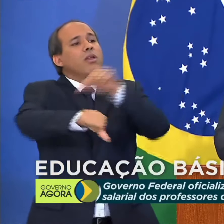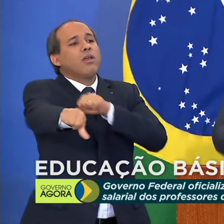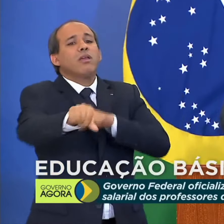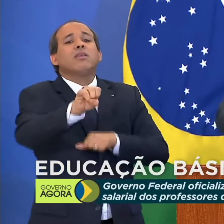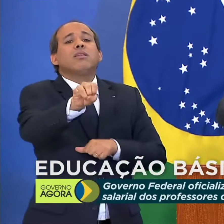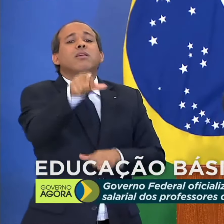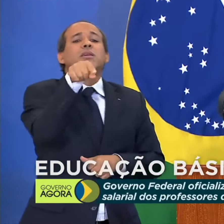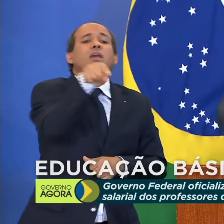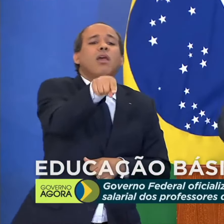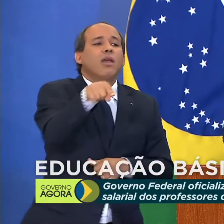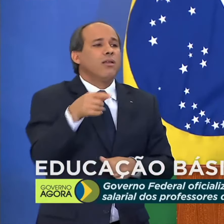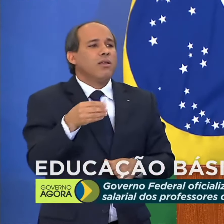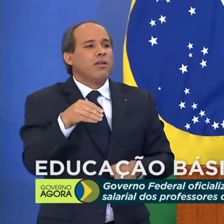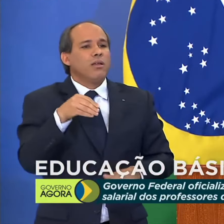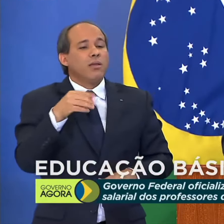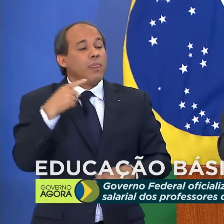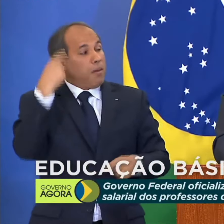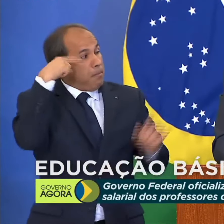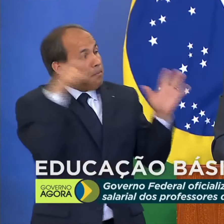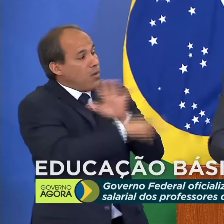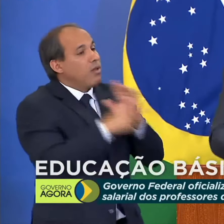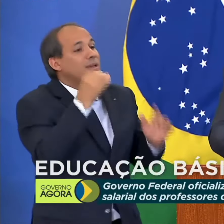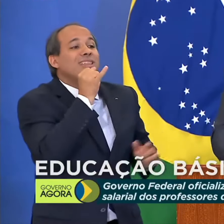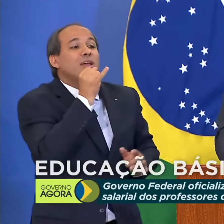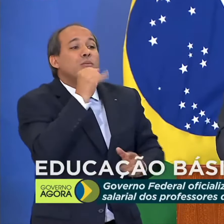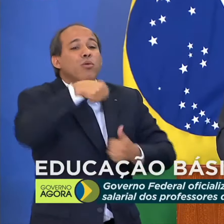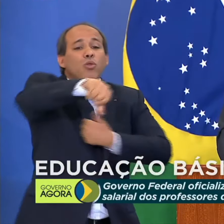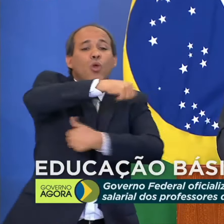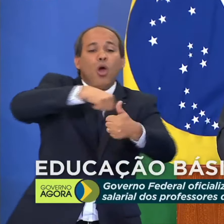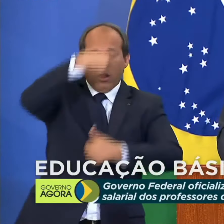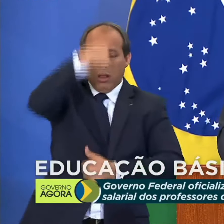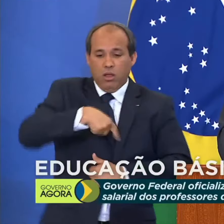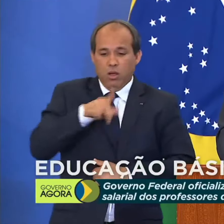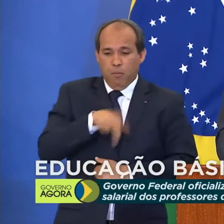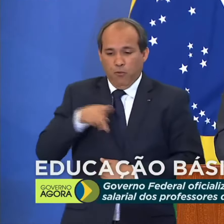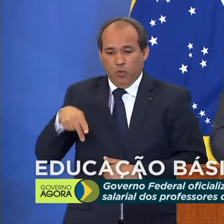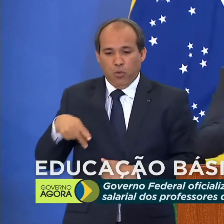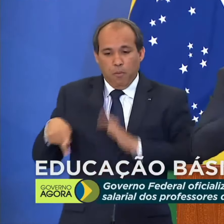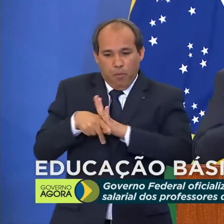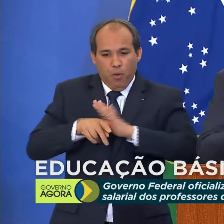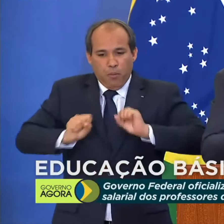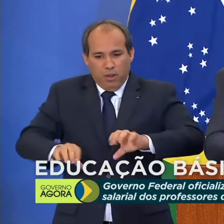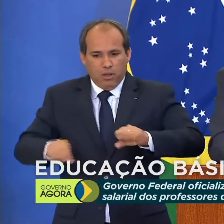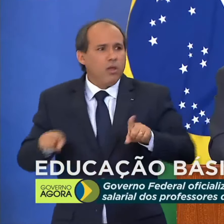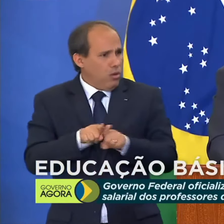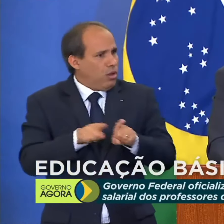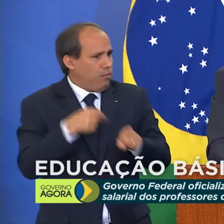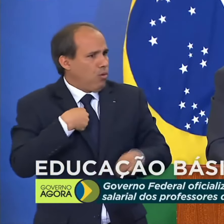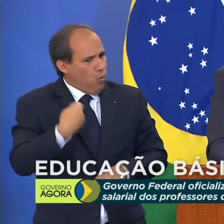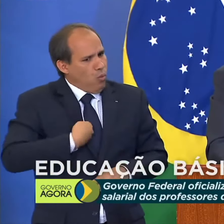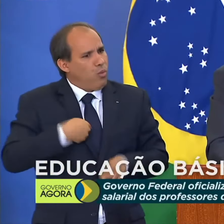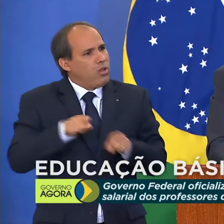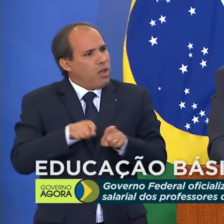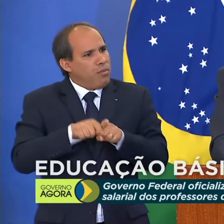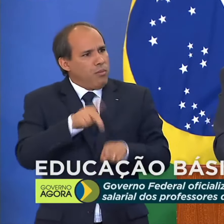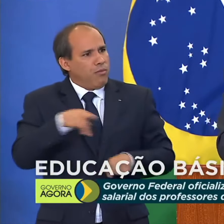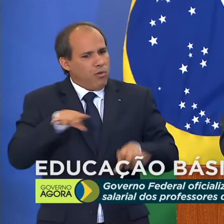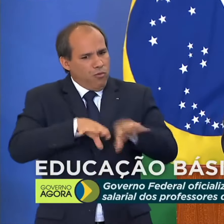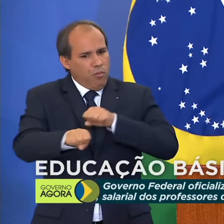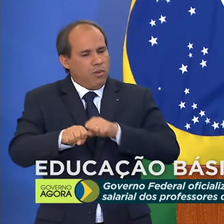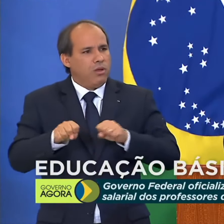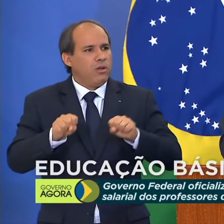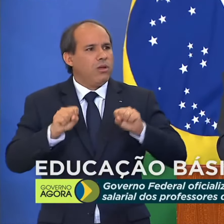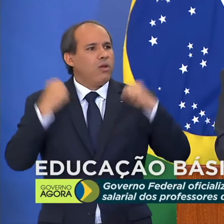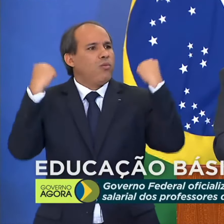o Milton, Milton, vamos nos colocar do lado de lá, balcão? Nós, como professores, eu sou professor, formado em educação